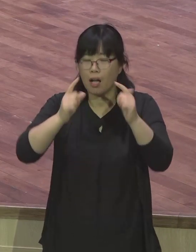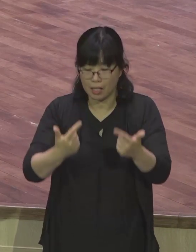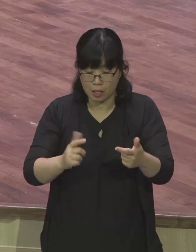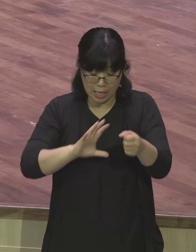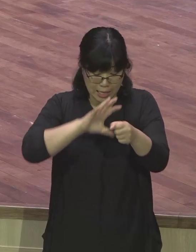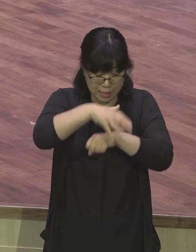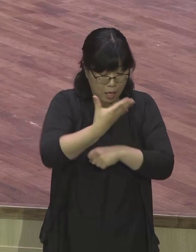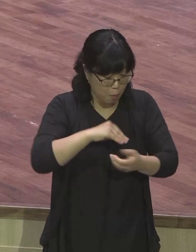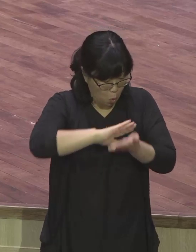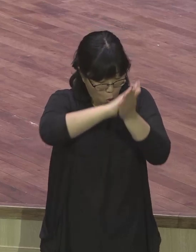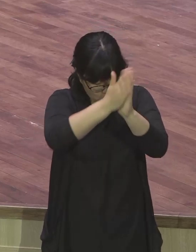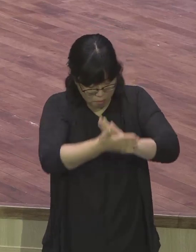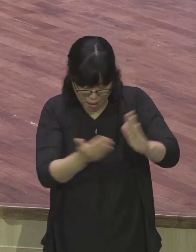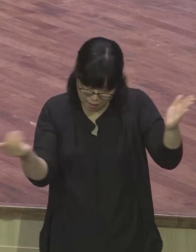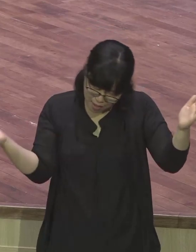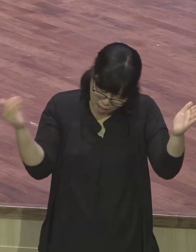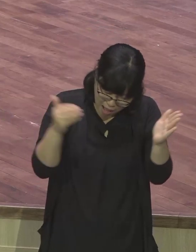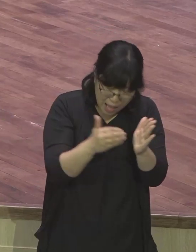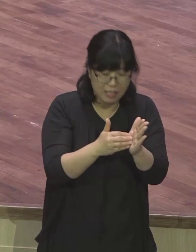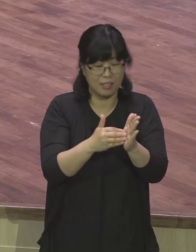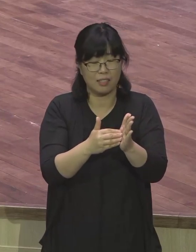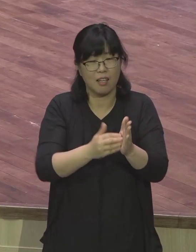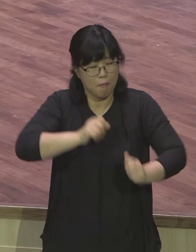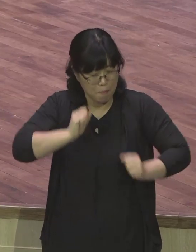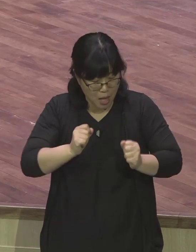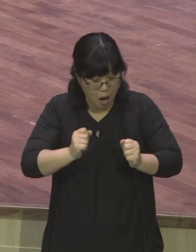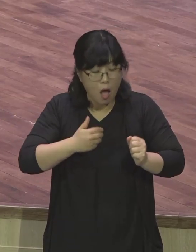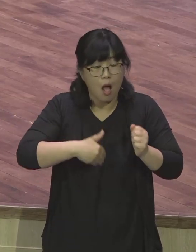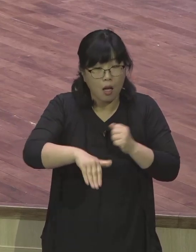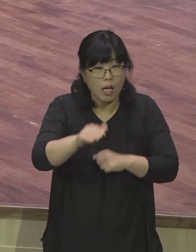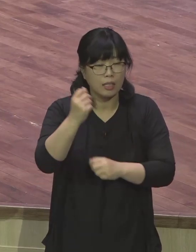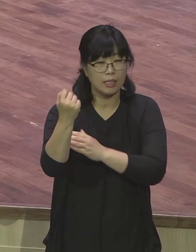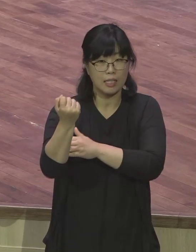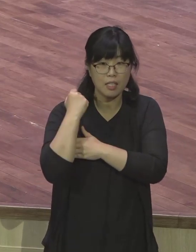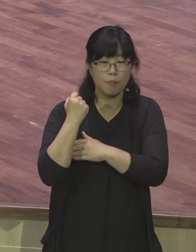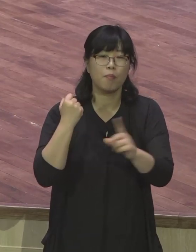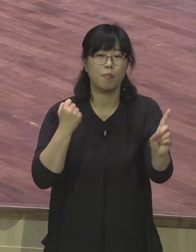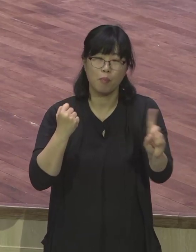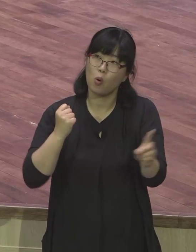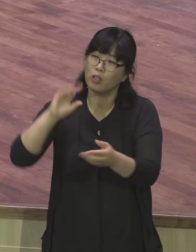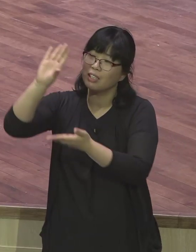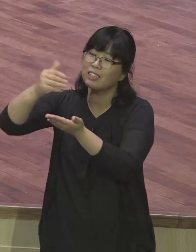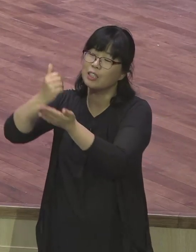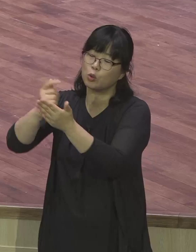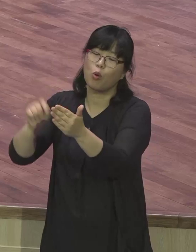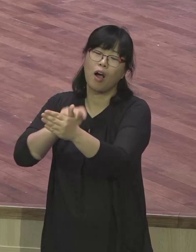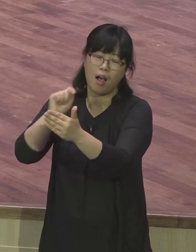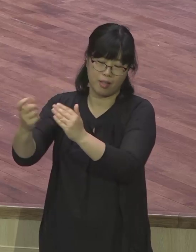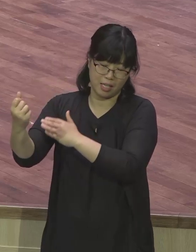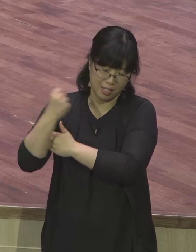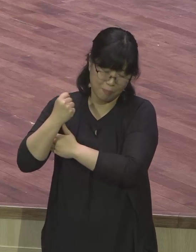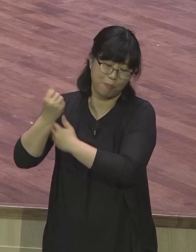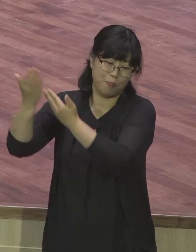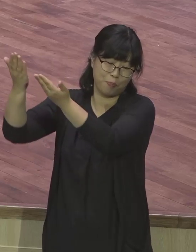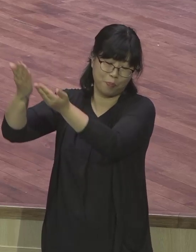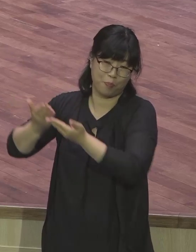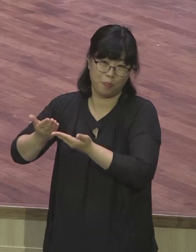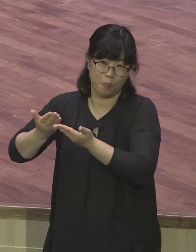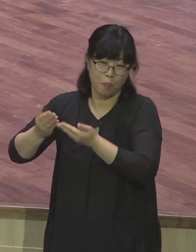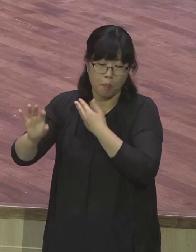하는데 그 지속의 힘이 그리스도 안에 있는 것입니다 이것이 제가 누리고 있는 보금의 높이고